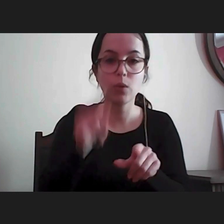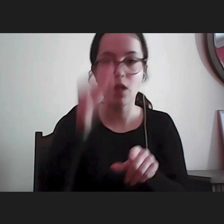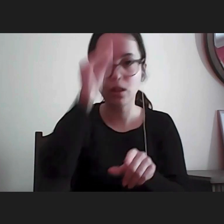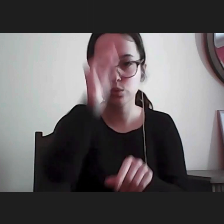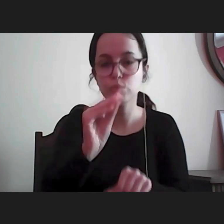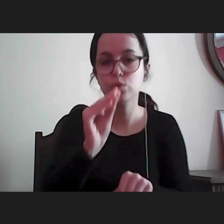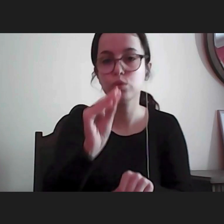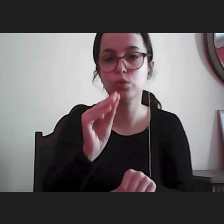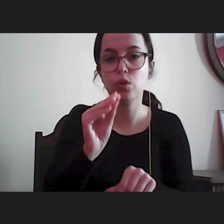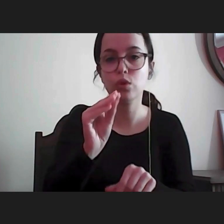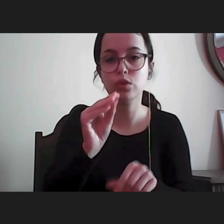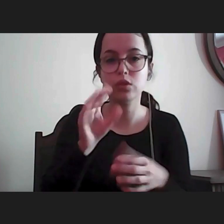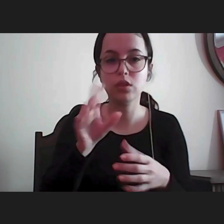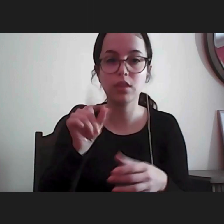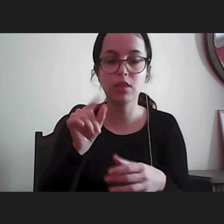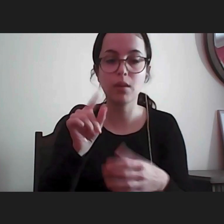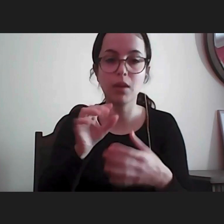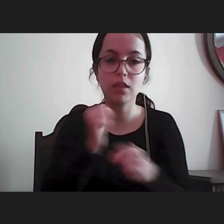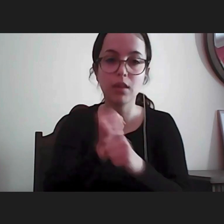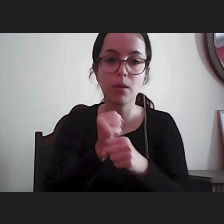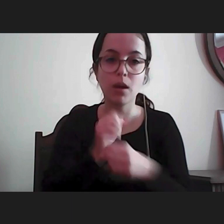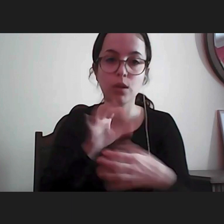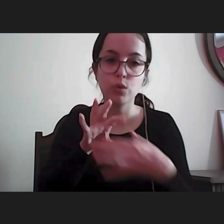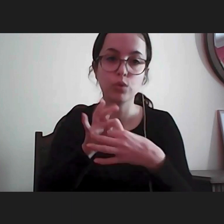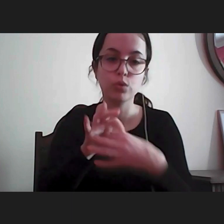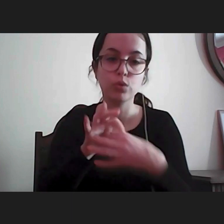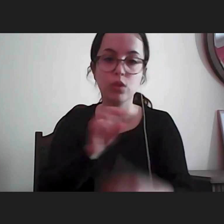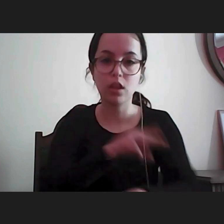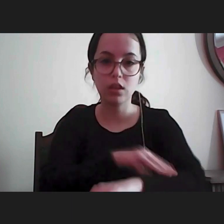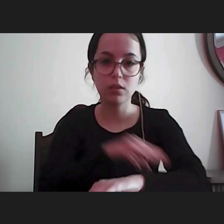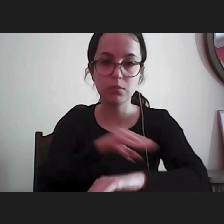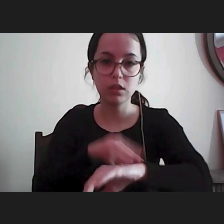diálogo com a administração em situações em situações